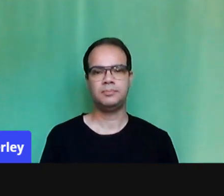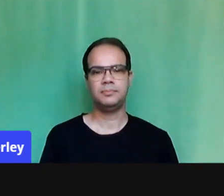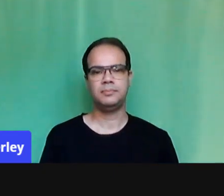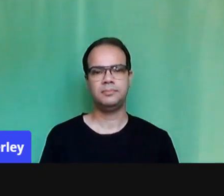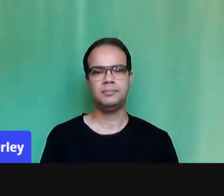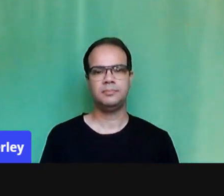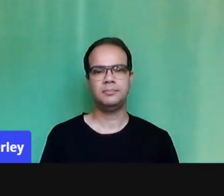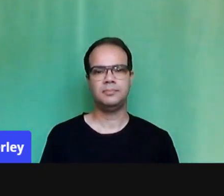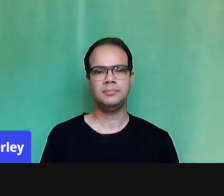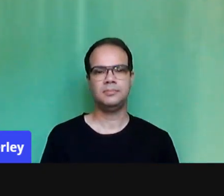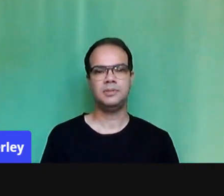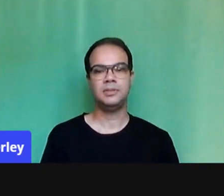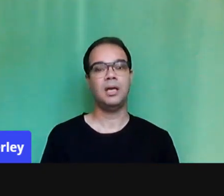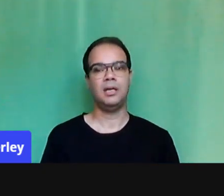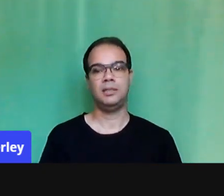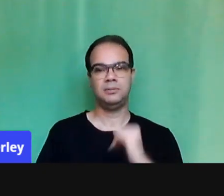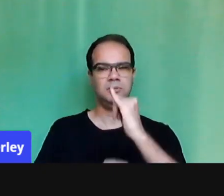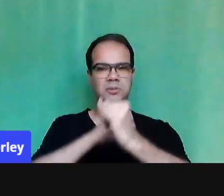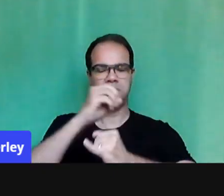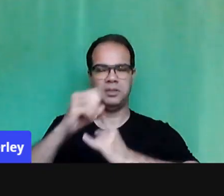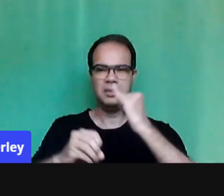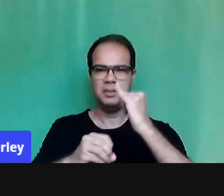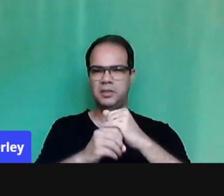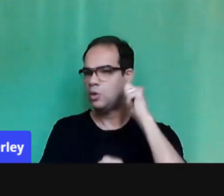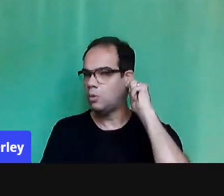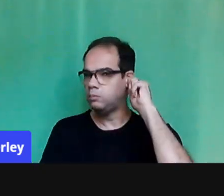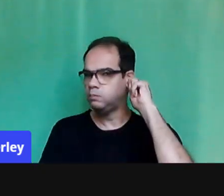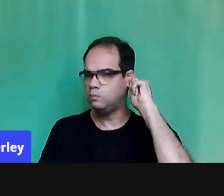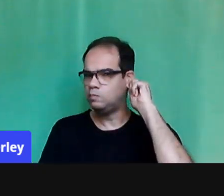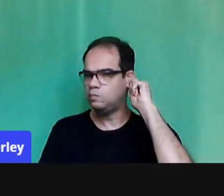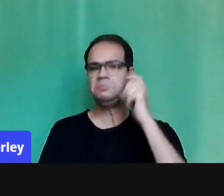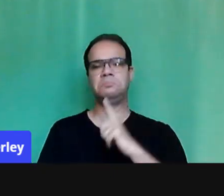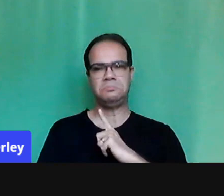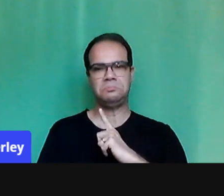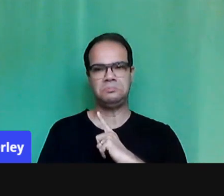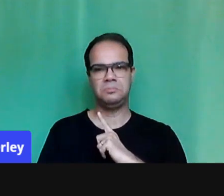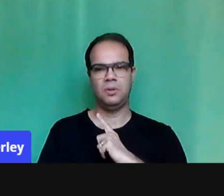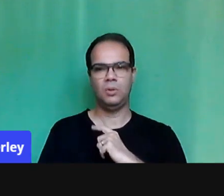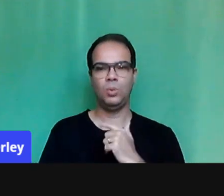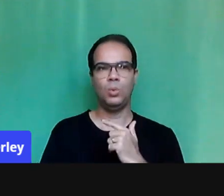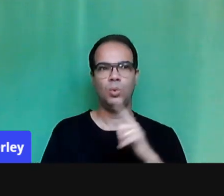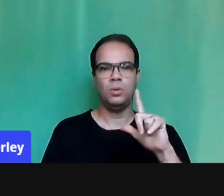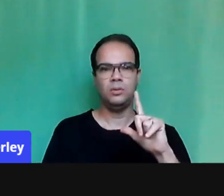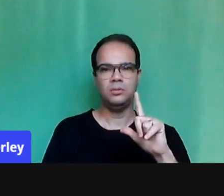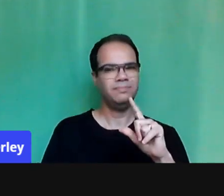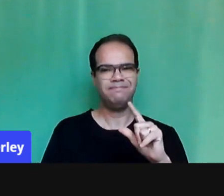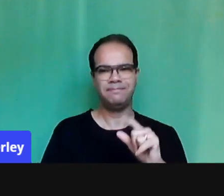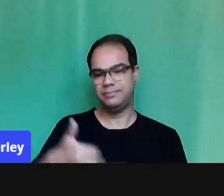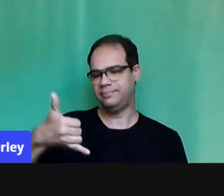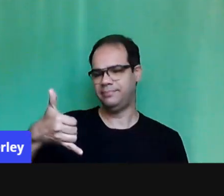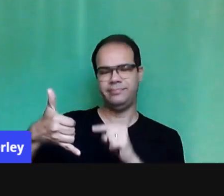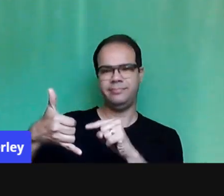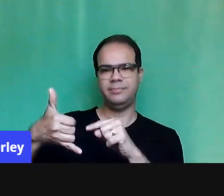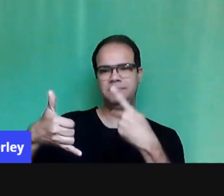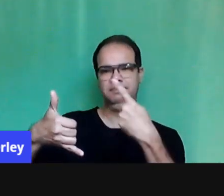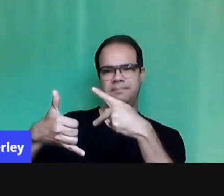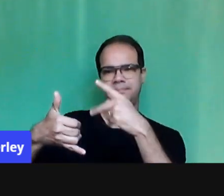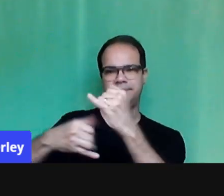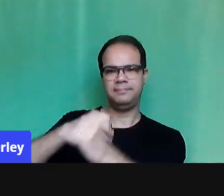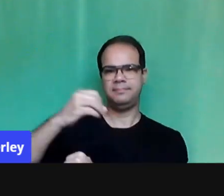possuem internet banda larga. Outros possuem o quê? A rede móvel, né?